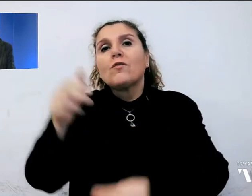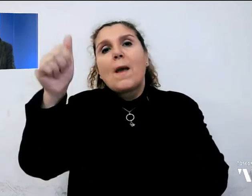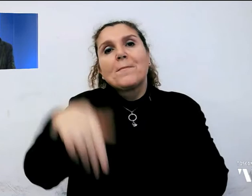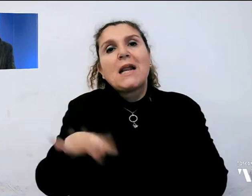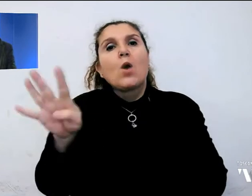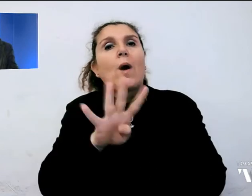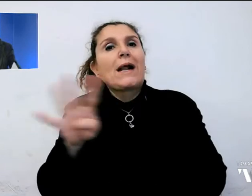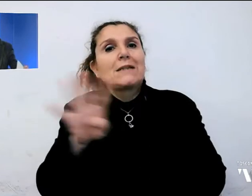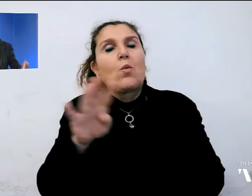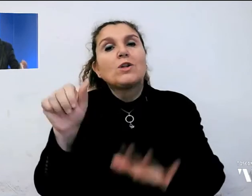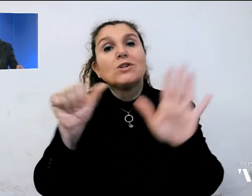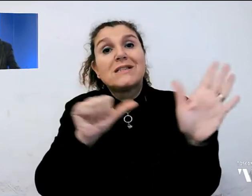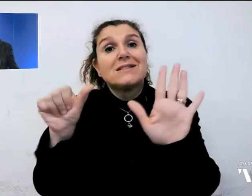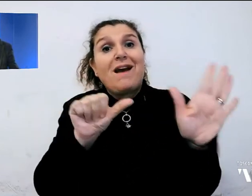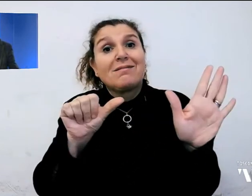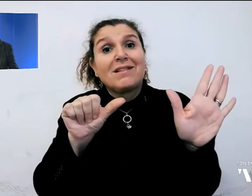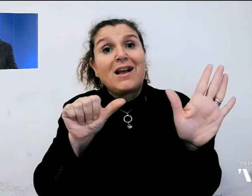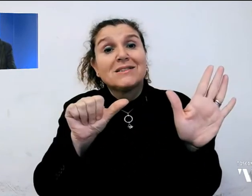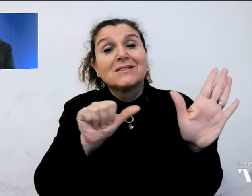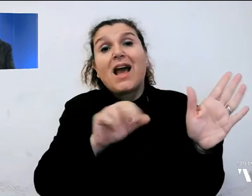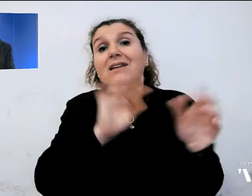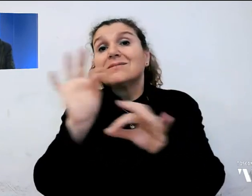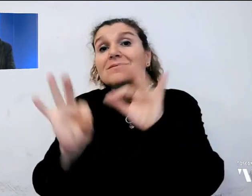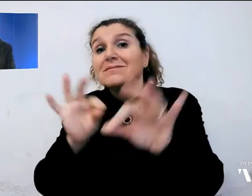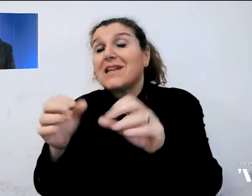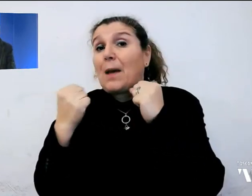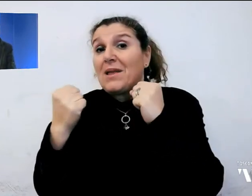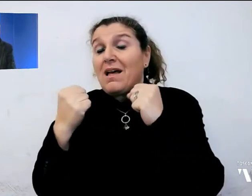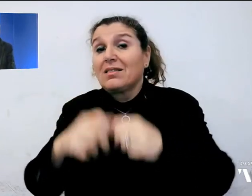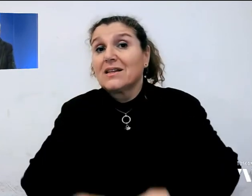cui 66 in terapia intensiva.